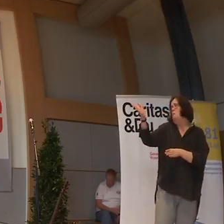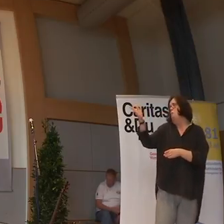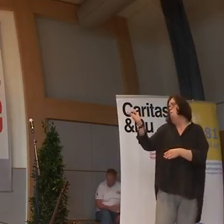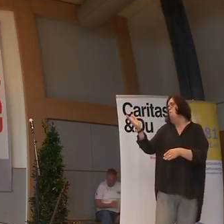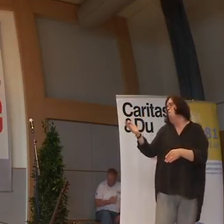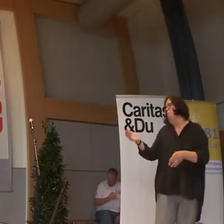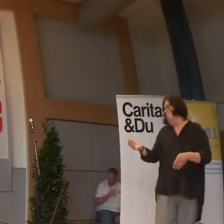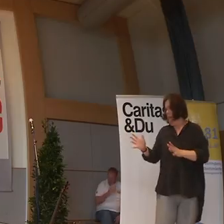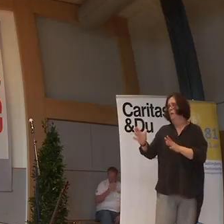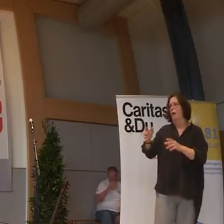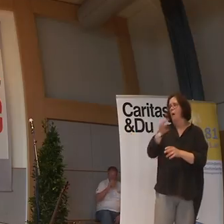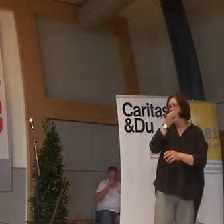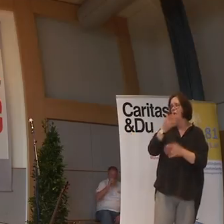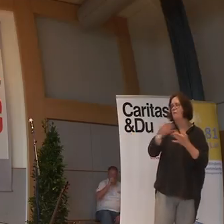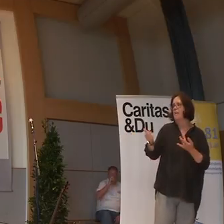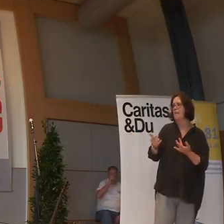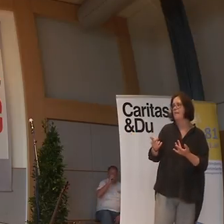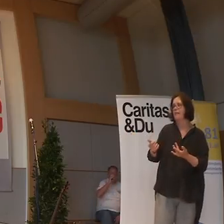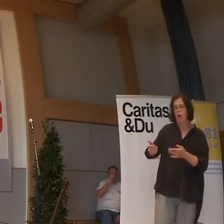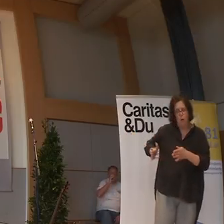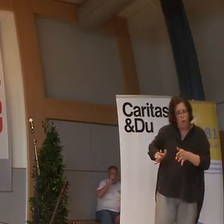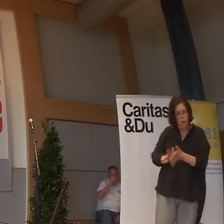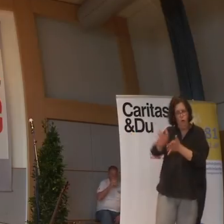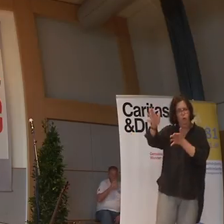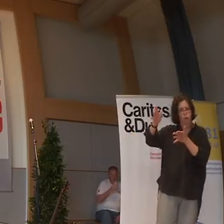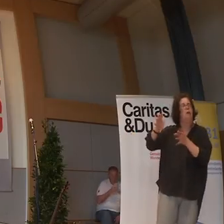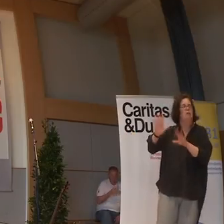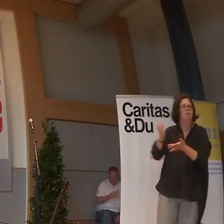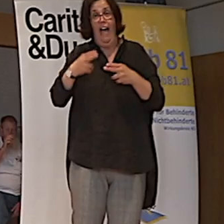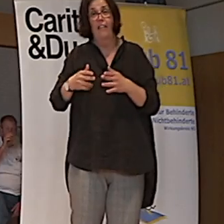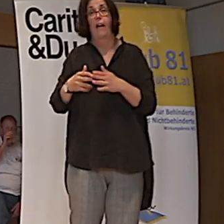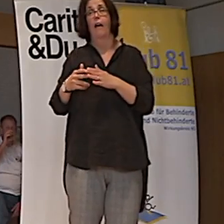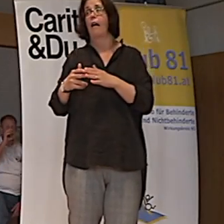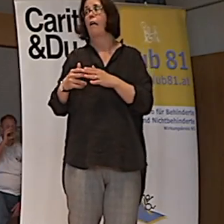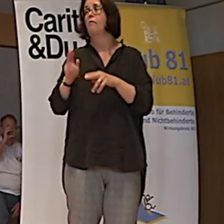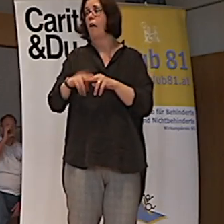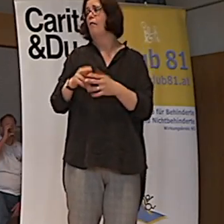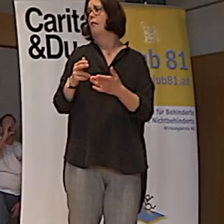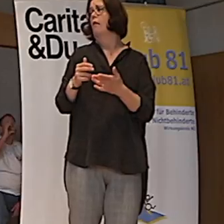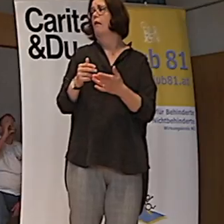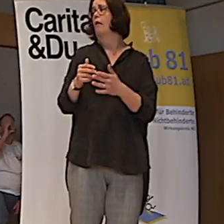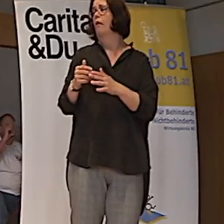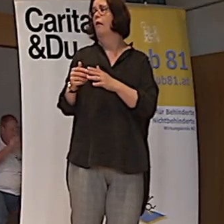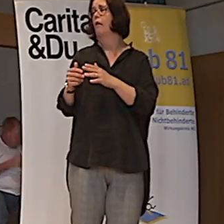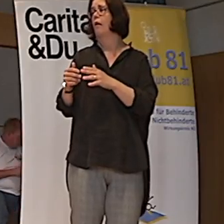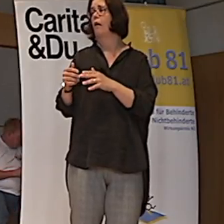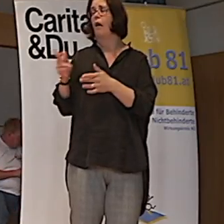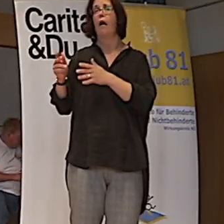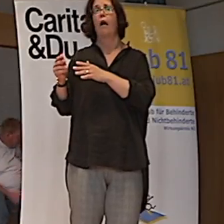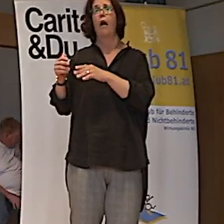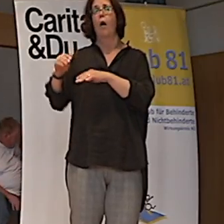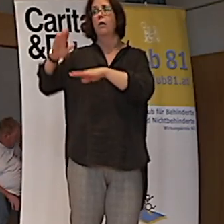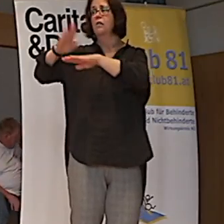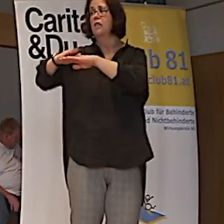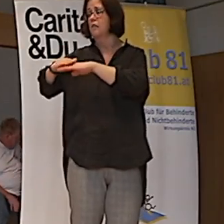weißt du, ich bin mir schon schnell und dann rutsche ich drüber, das geht sich aus. Und auf einmal fährt der Barocker wieder